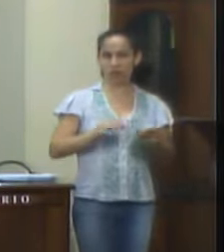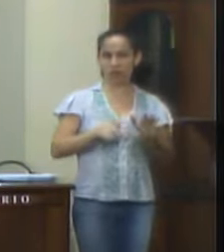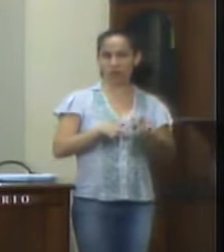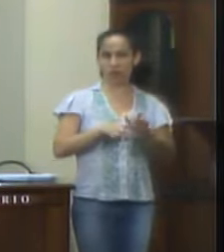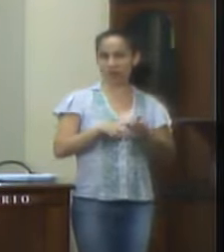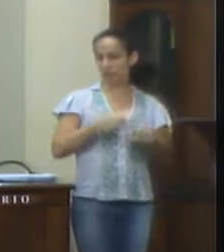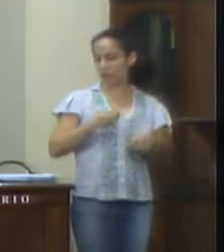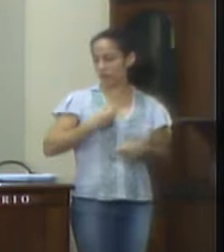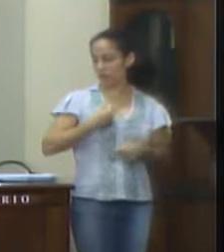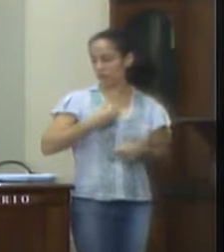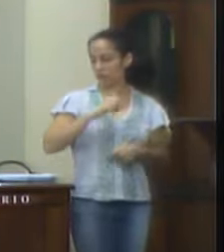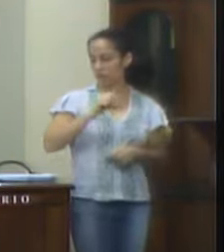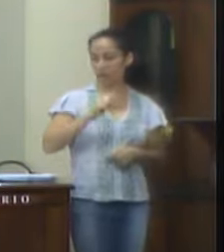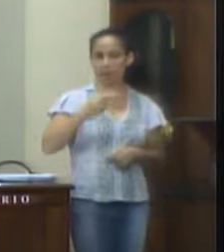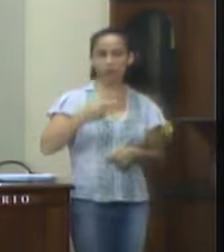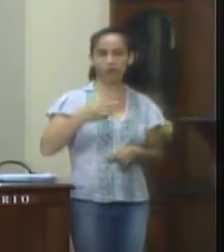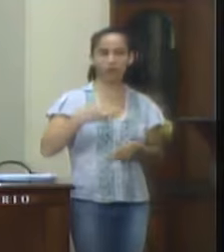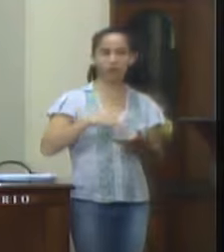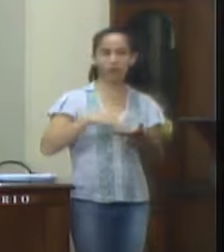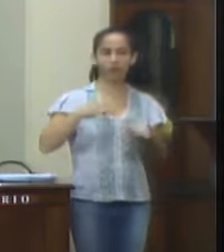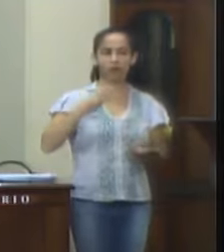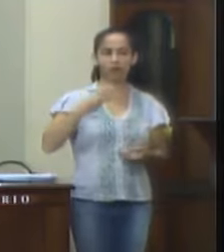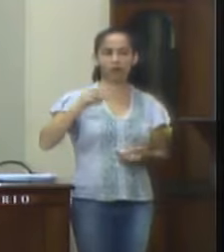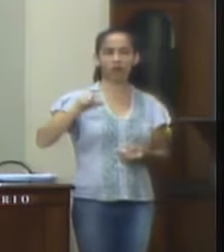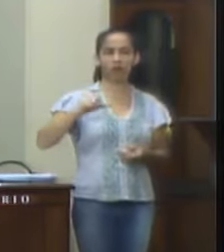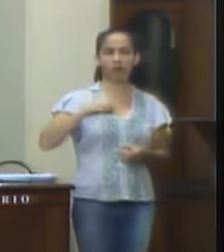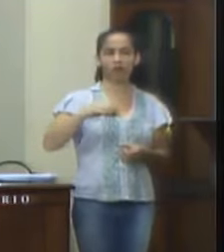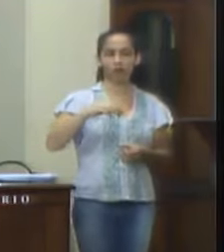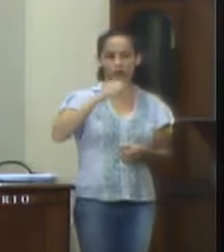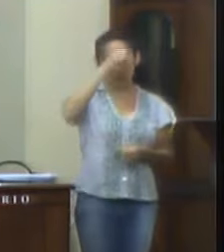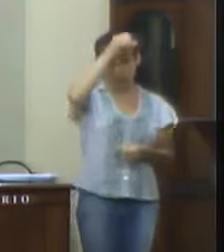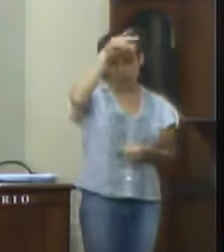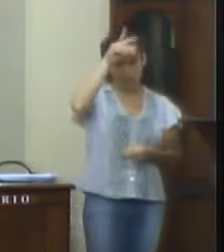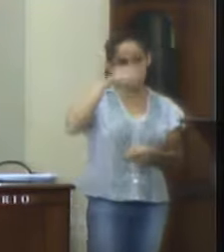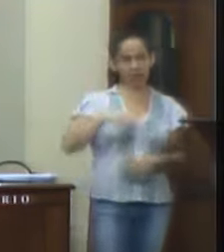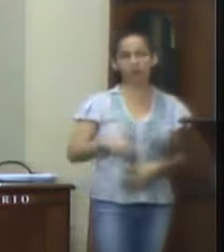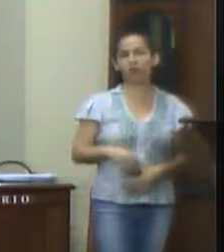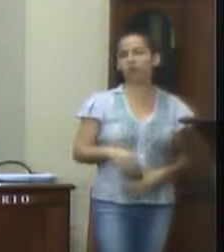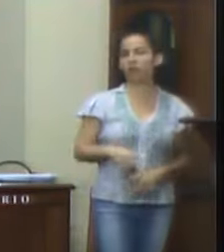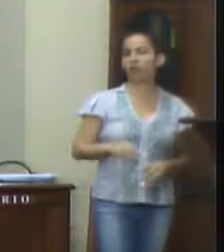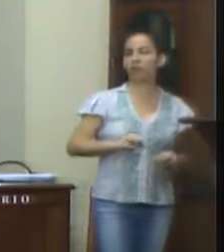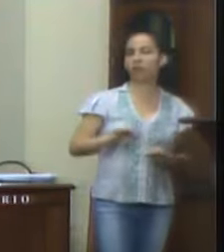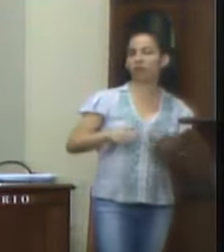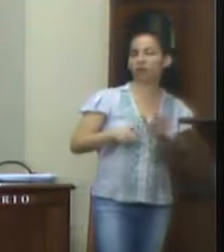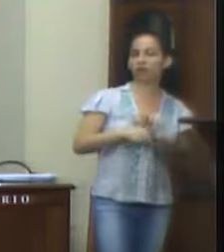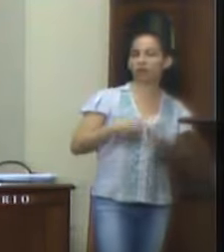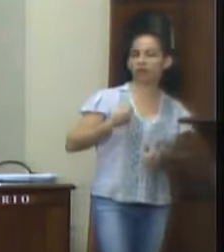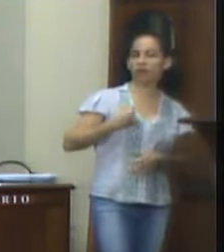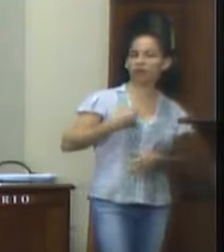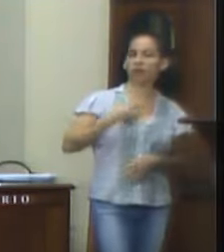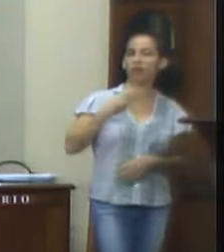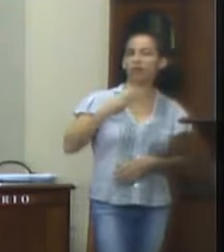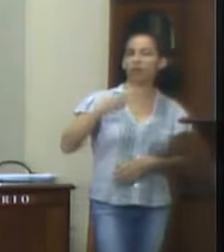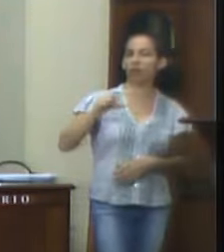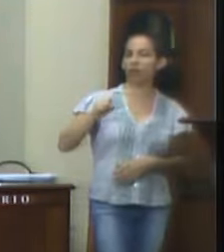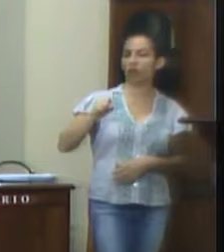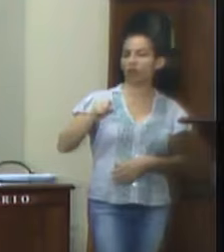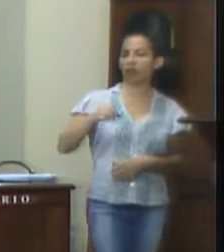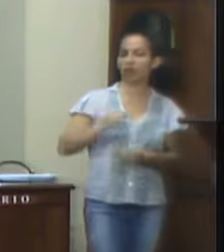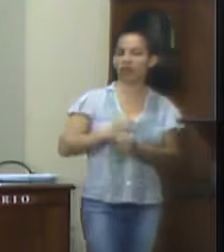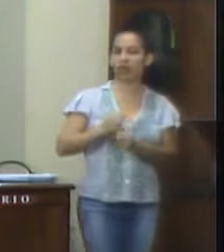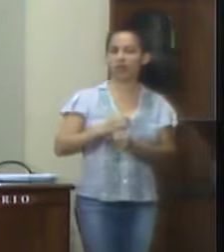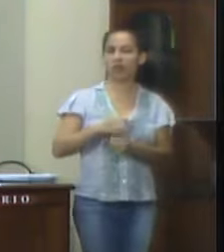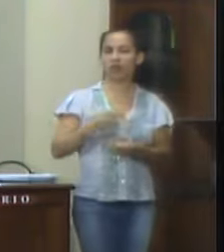87 de 2018, oriundo da mensagem nº de 2018, do Poder Executivo. Projeto de lei nº 88 de 2018,